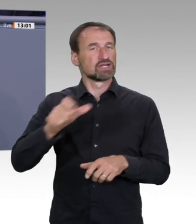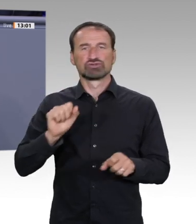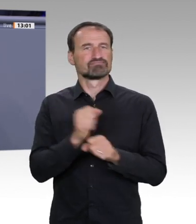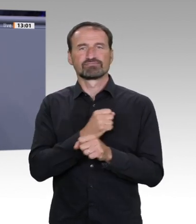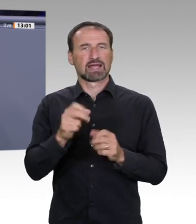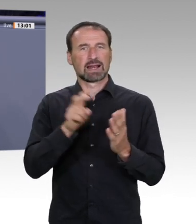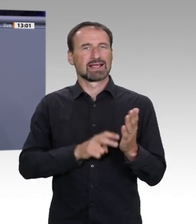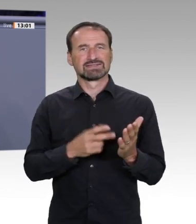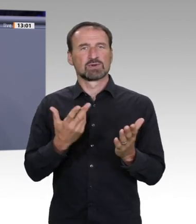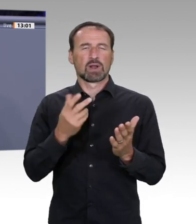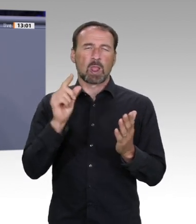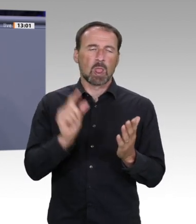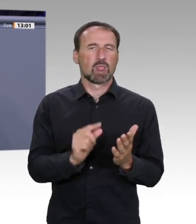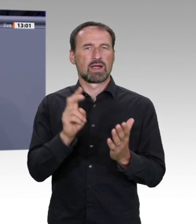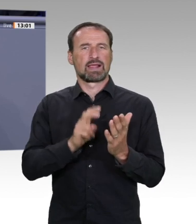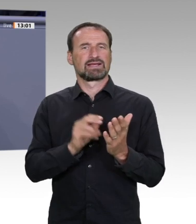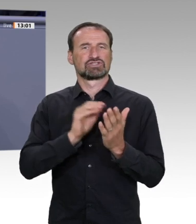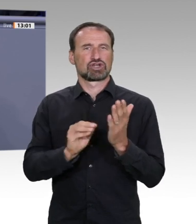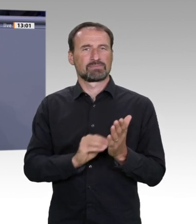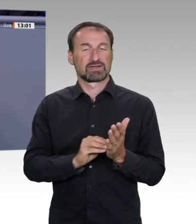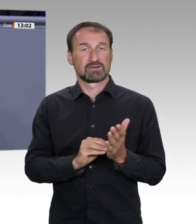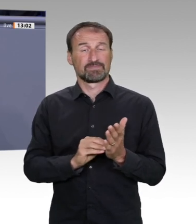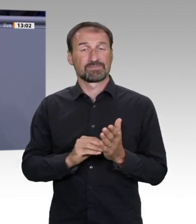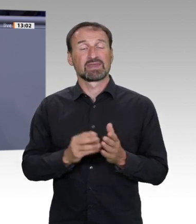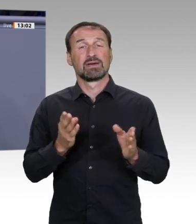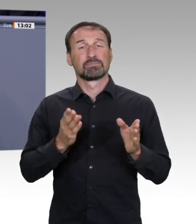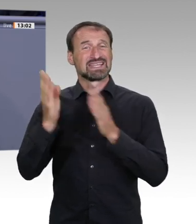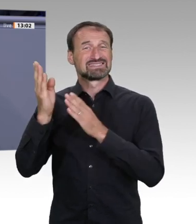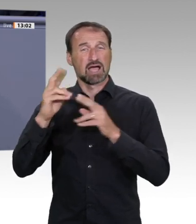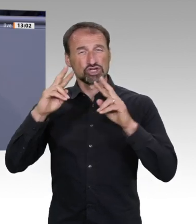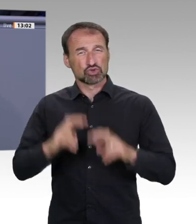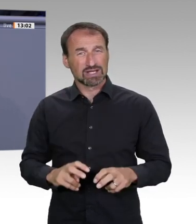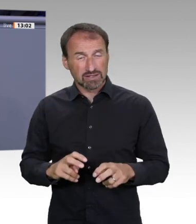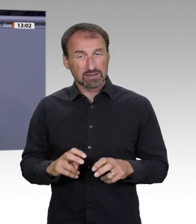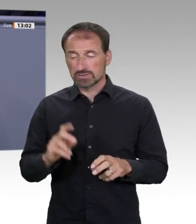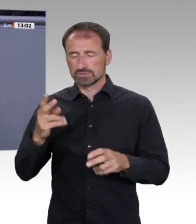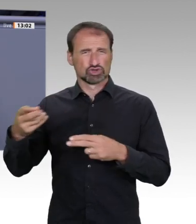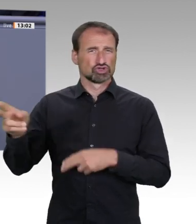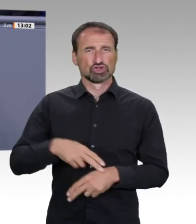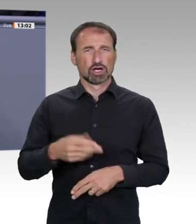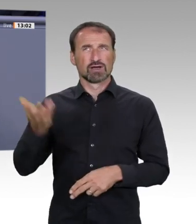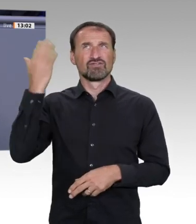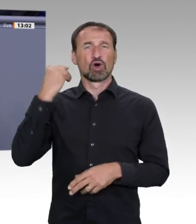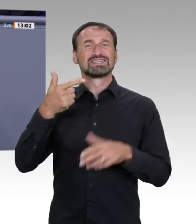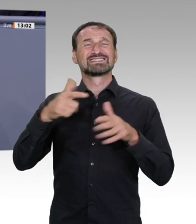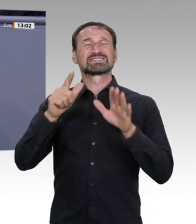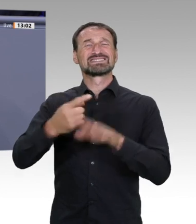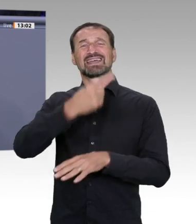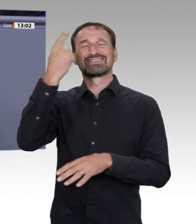zurückgefallen auf die Werte von vor 17 Jahren in Mathematik und Naturwissenschaften fast so